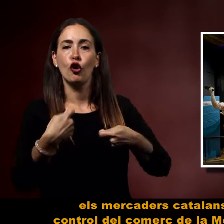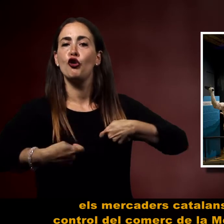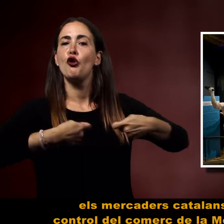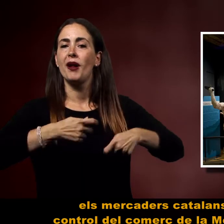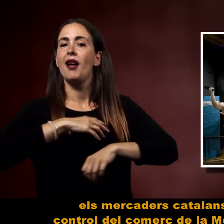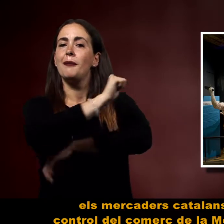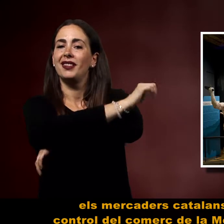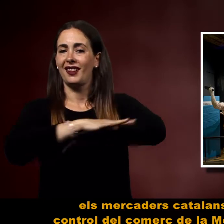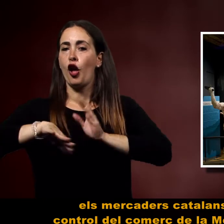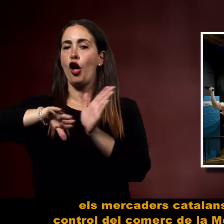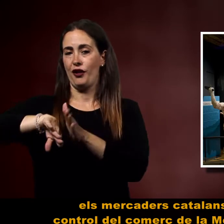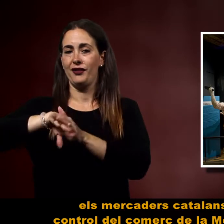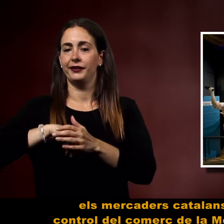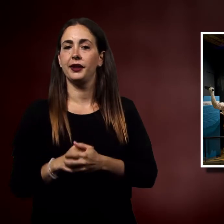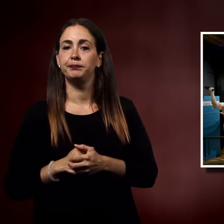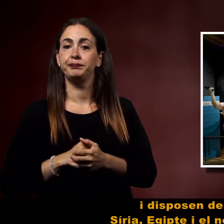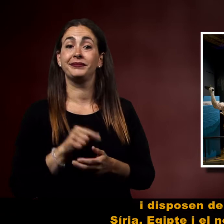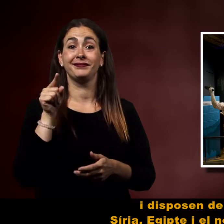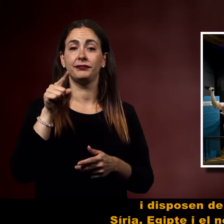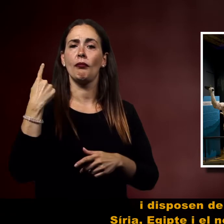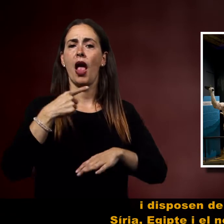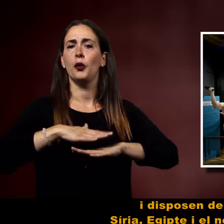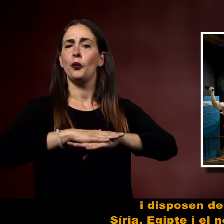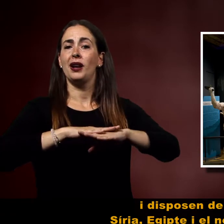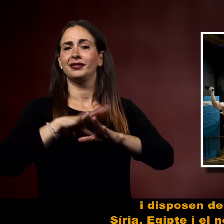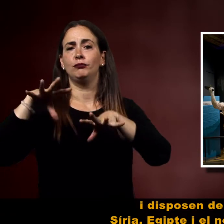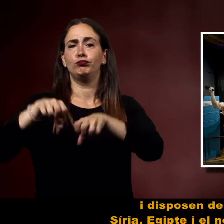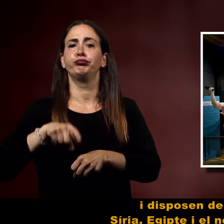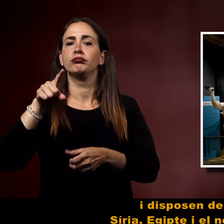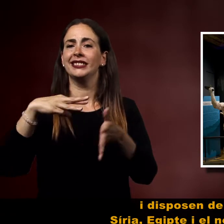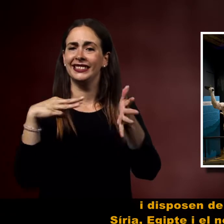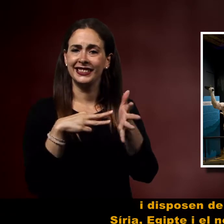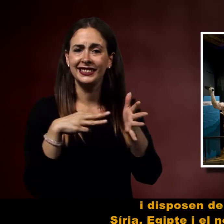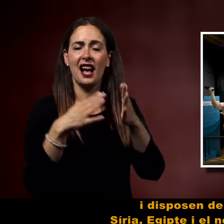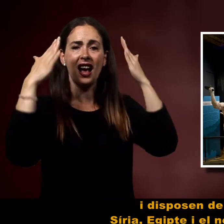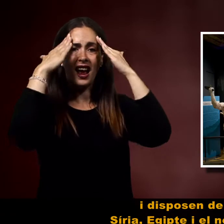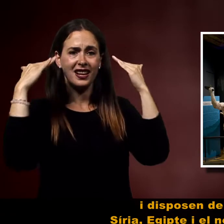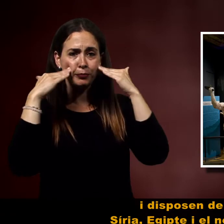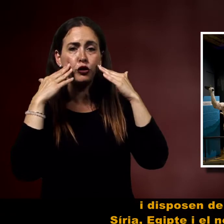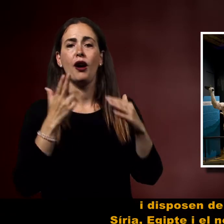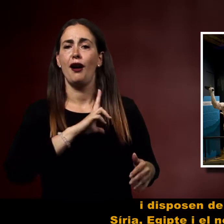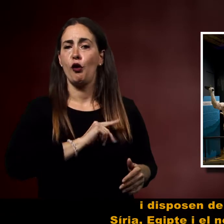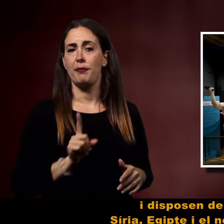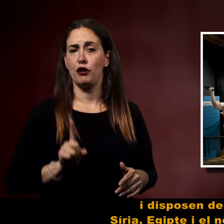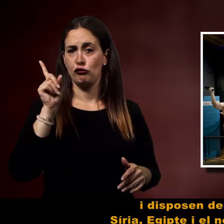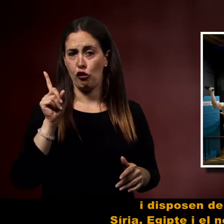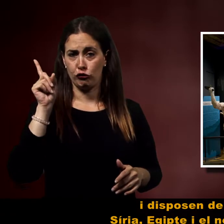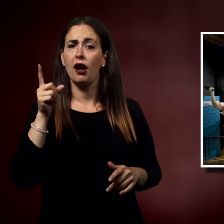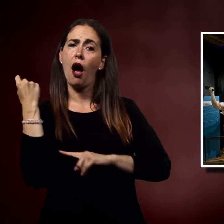i disposen de bases a Síria, Egipte i el nord d'Europa amb el suport de consolats en els ports principals.